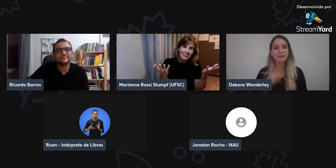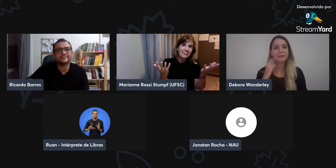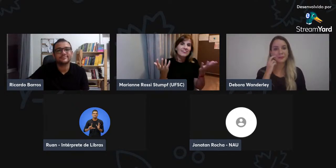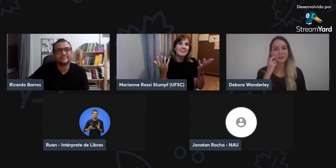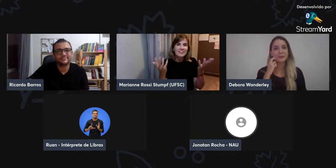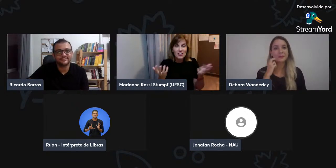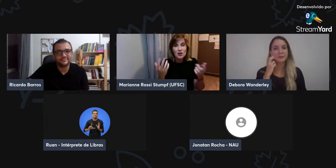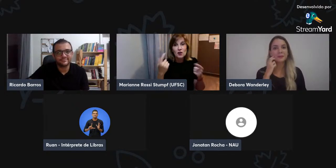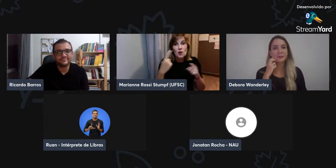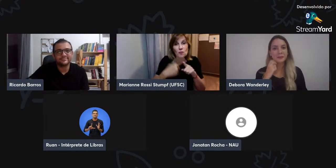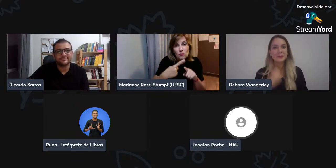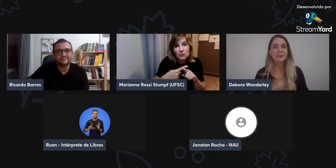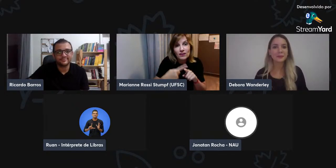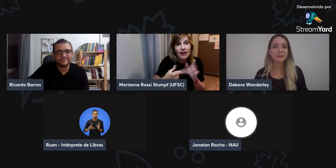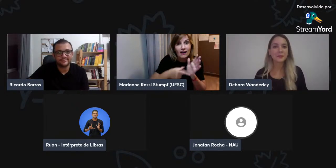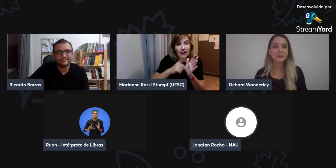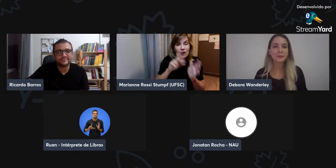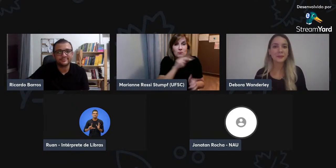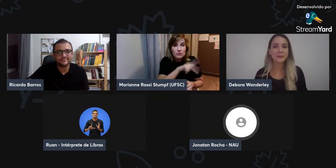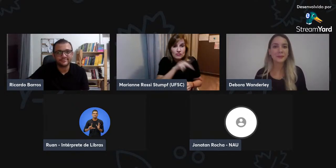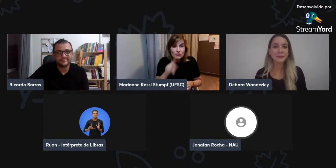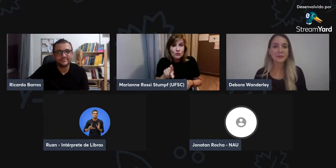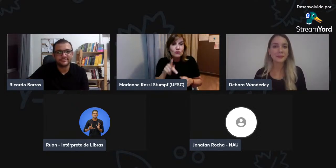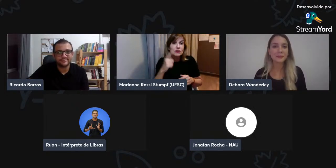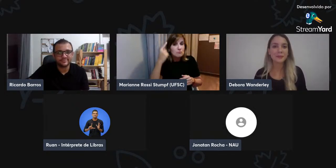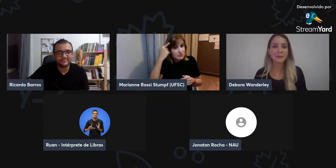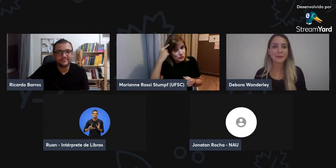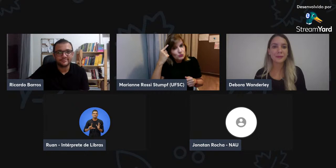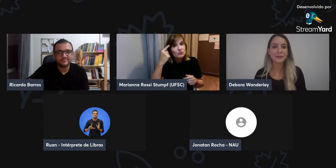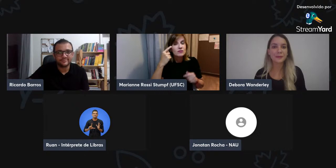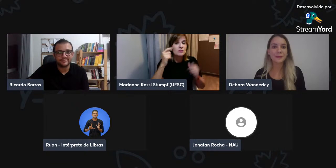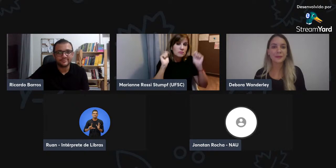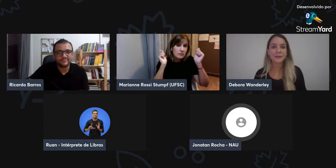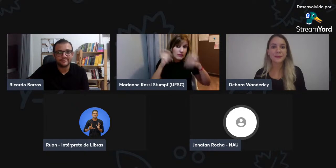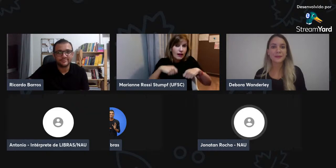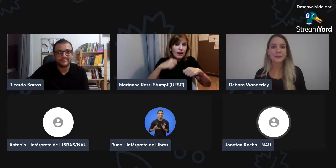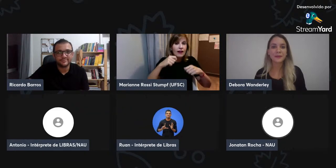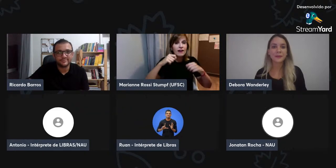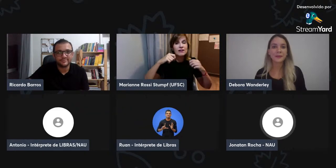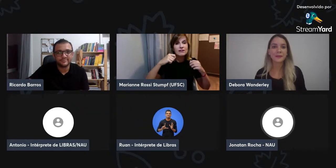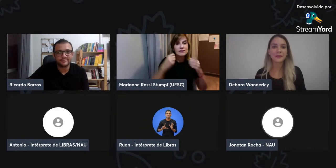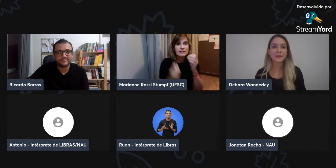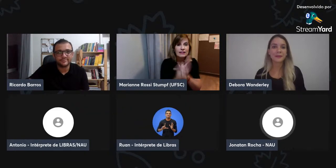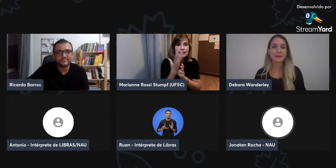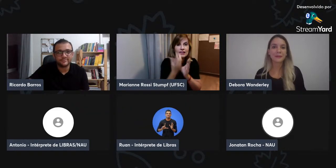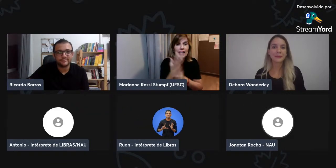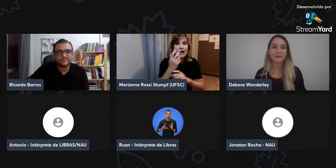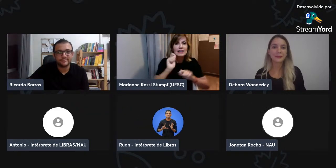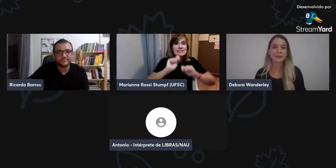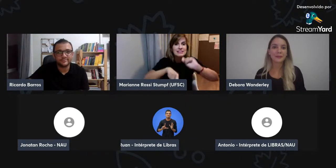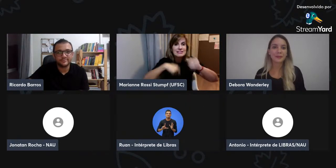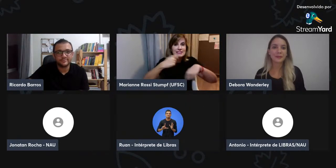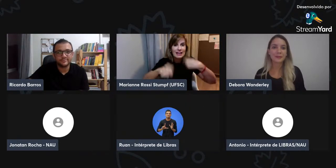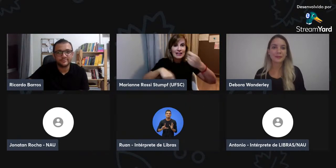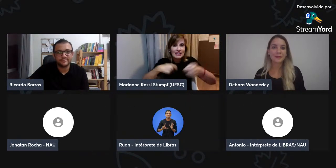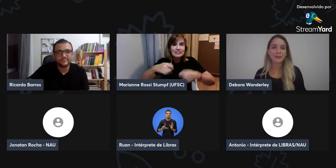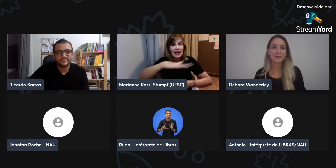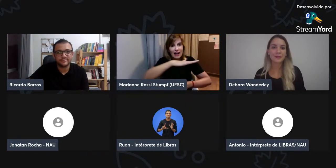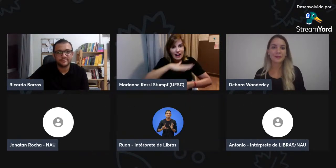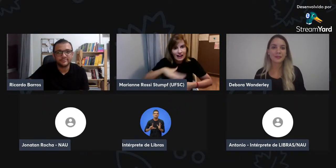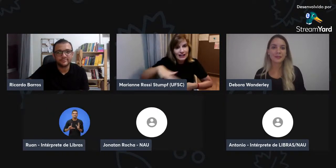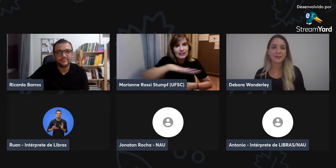Então, isso esclareceu para mim, porque... O professor, ele pensava que dava para mim...